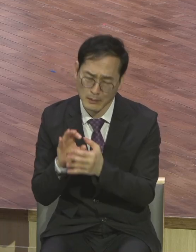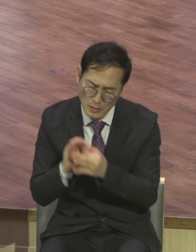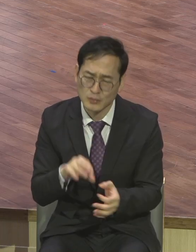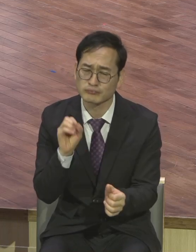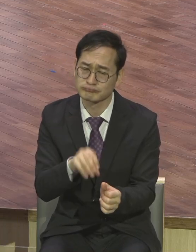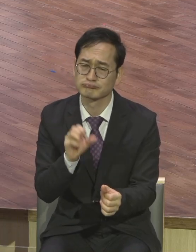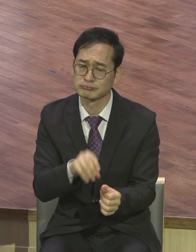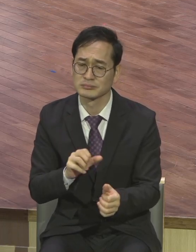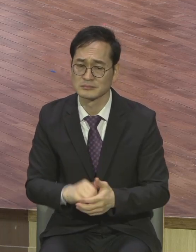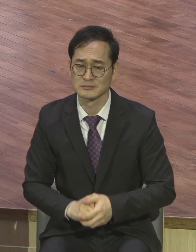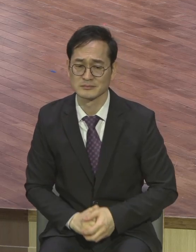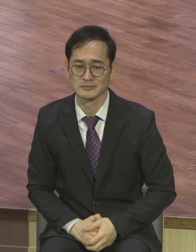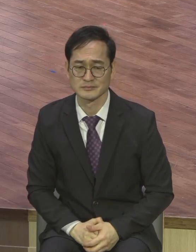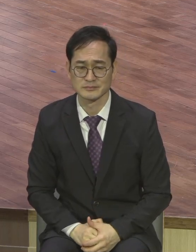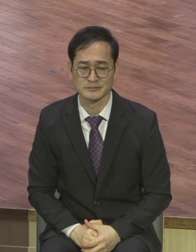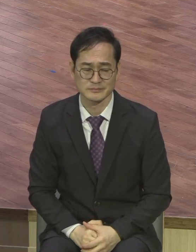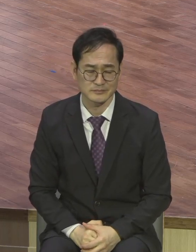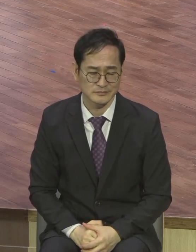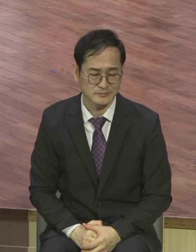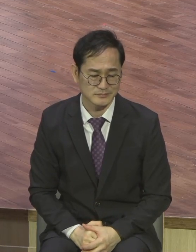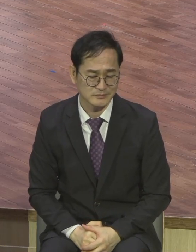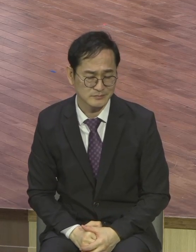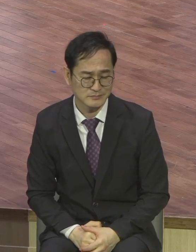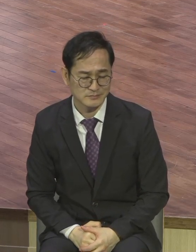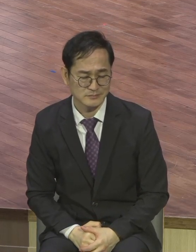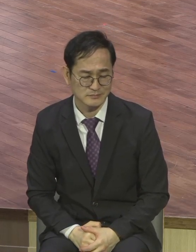부른다 낙심하지 흔들리지